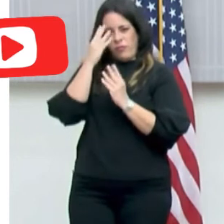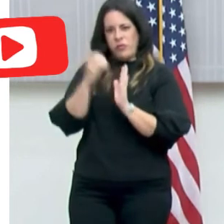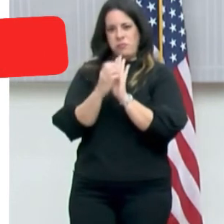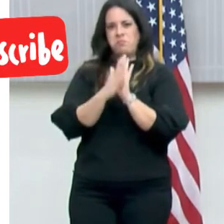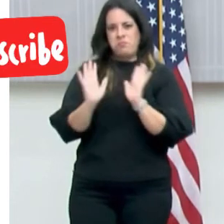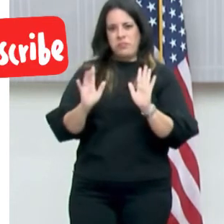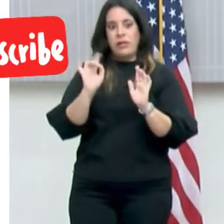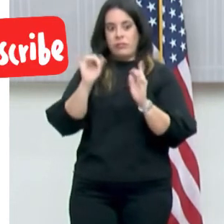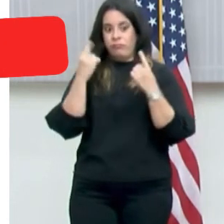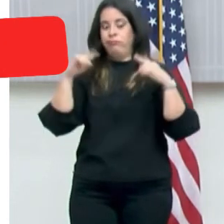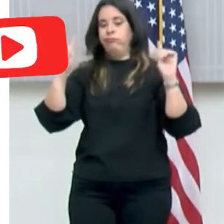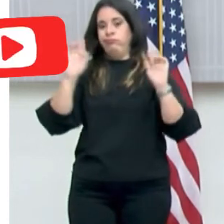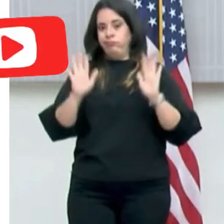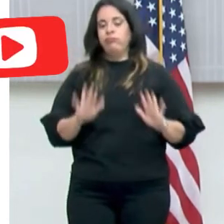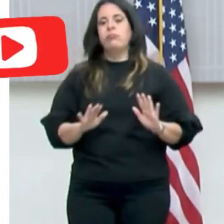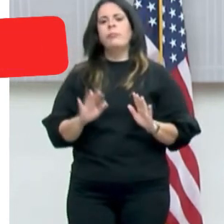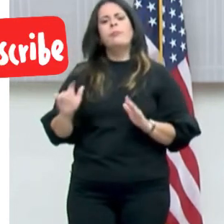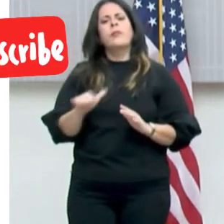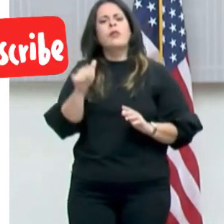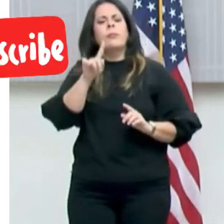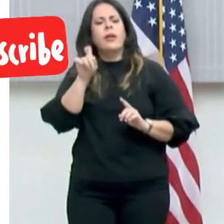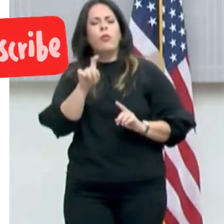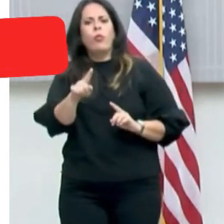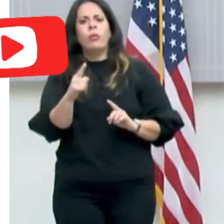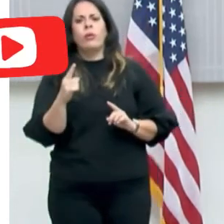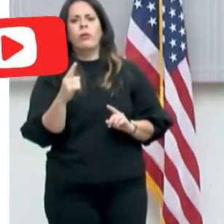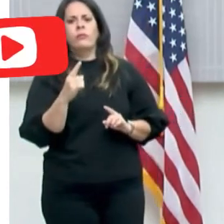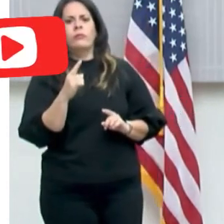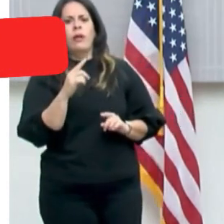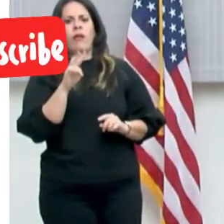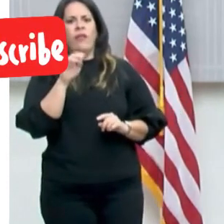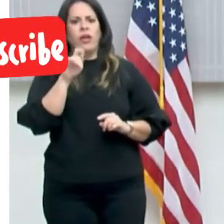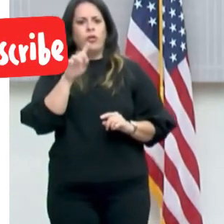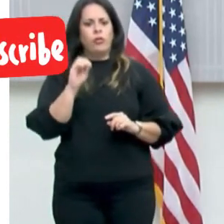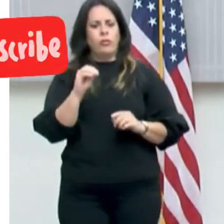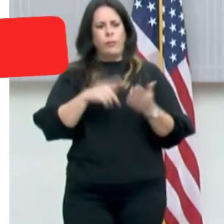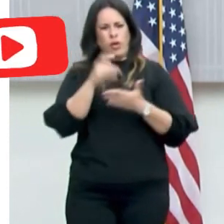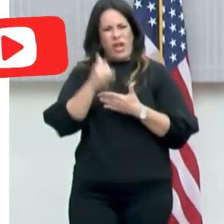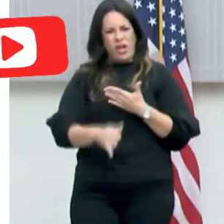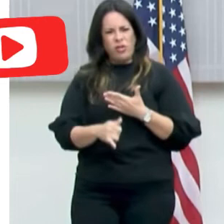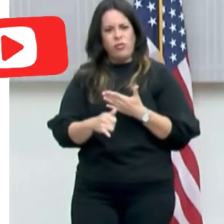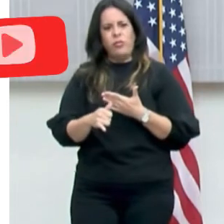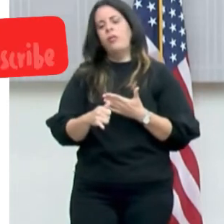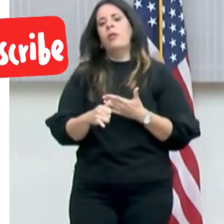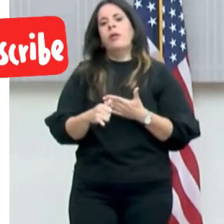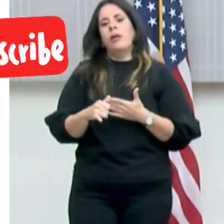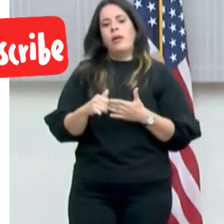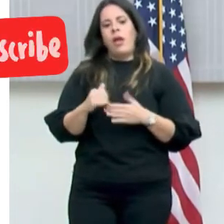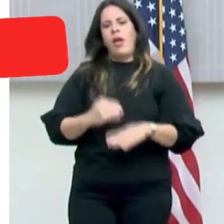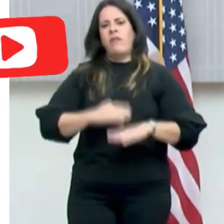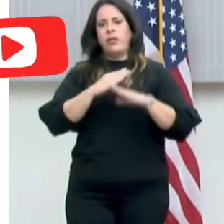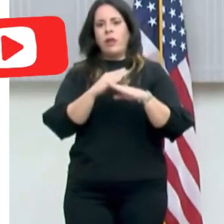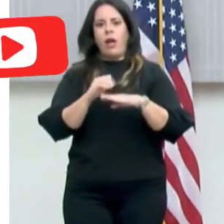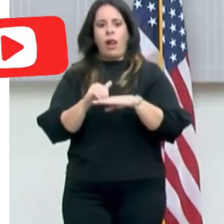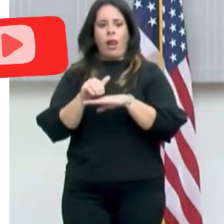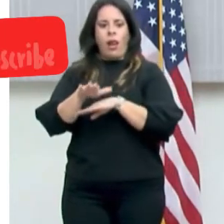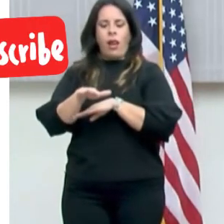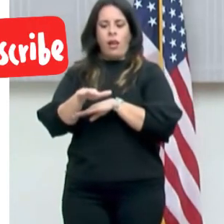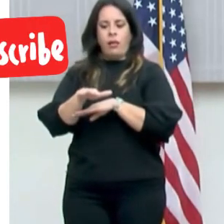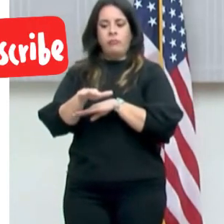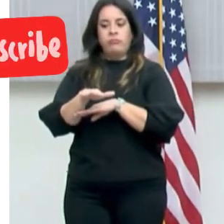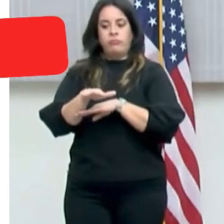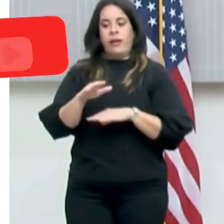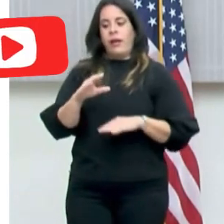logro. La otra pregunta es sobre el veto que dio al proyecto que evitaría los desahucios. Incluso el senador